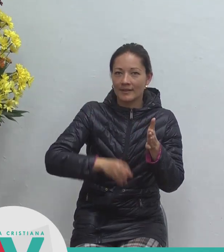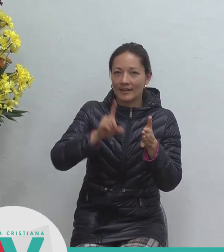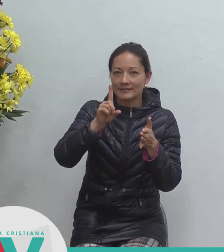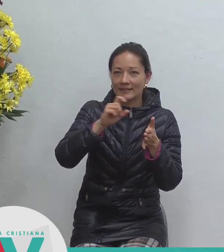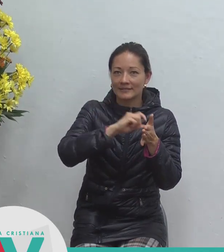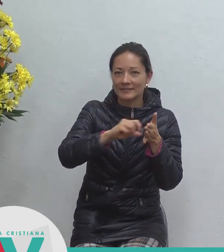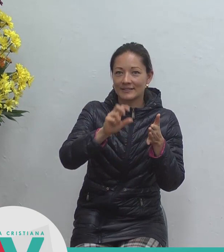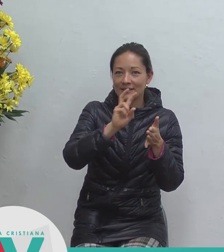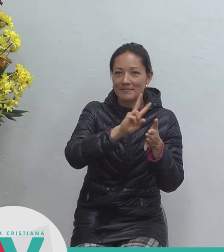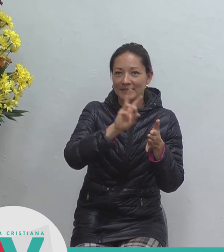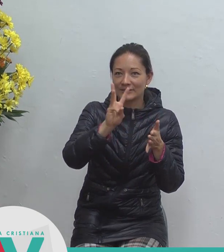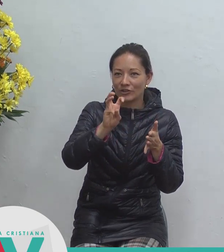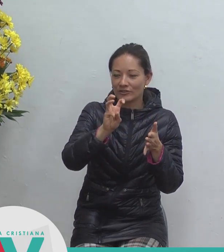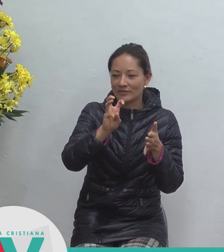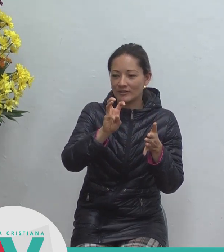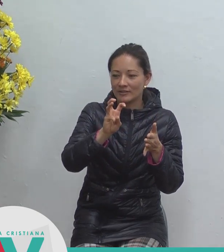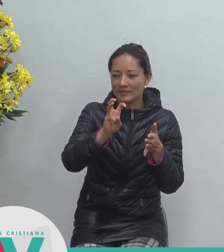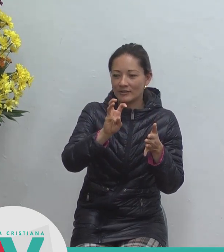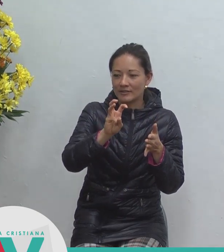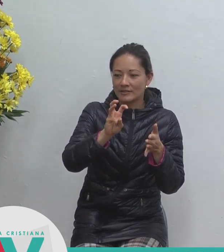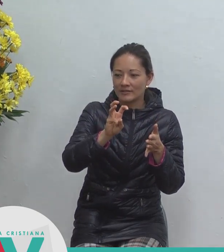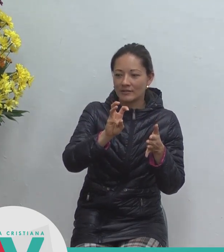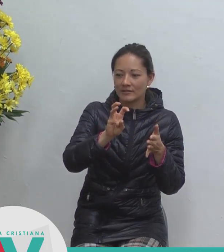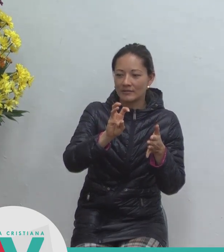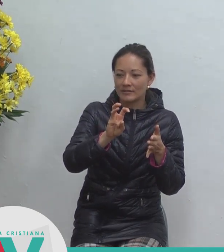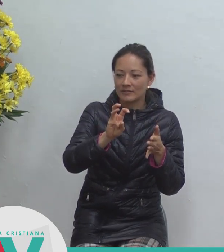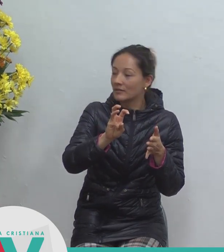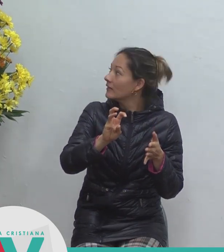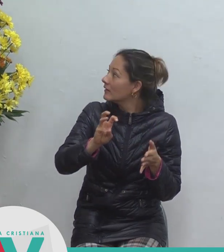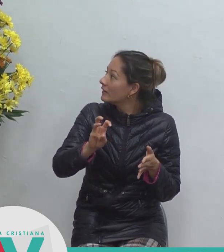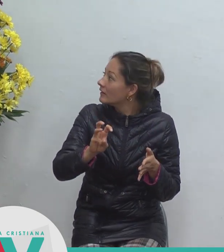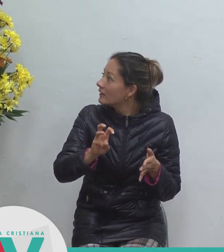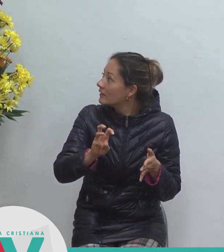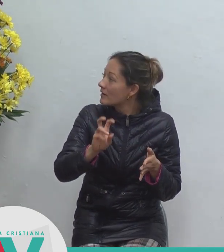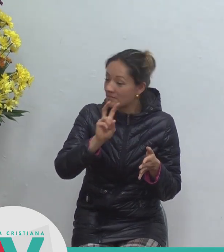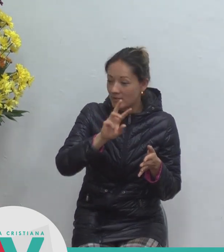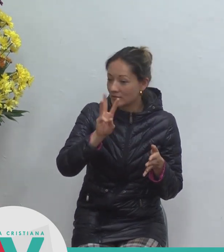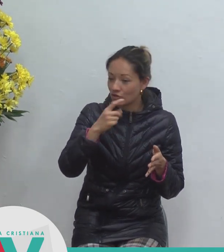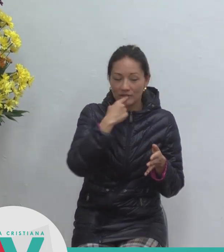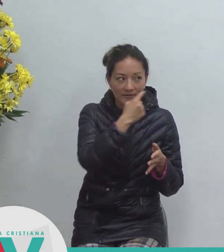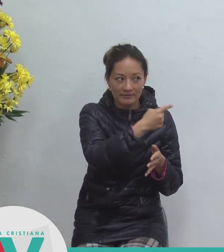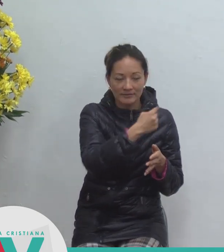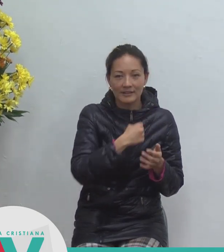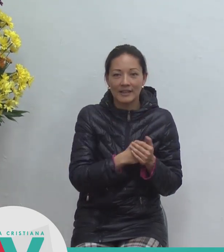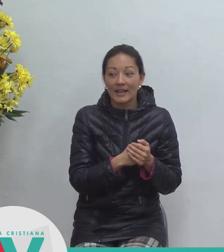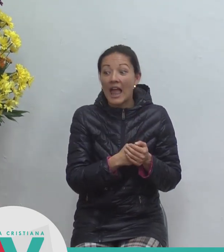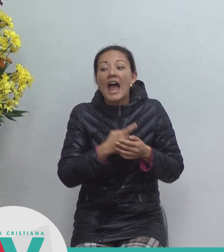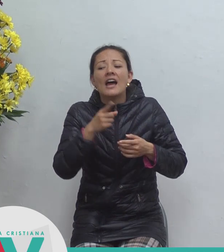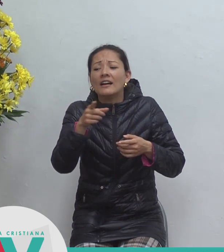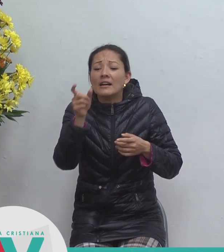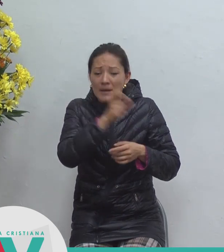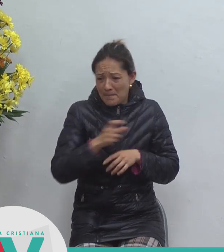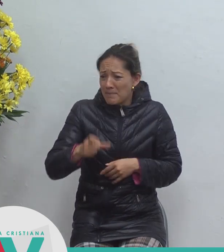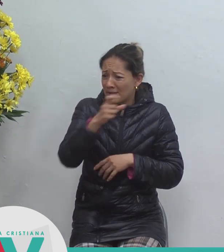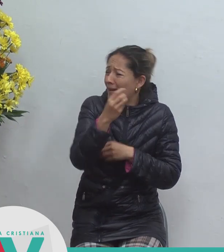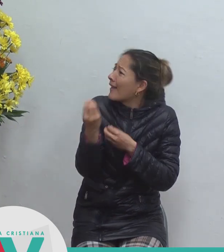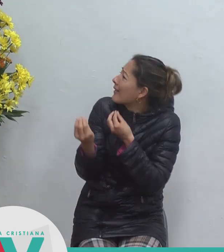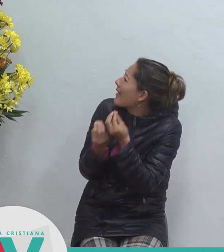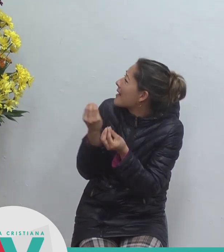entonces le dijeron vamos a hacer para poner en práctica las obras de dios sabe